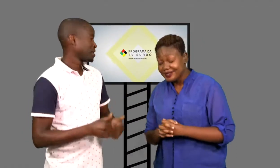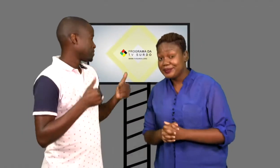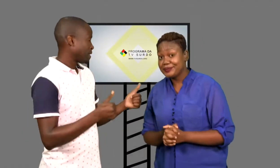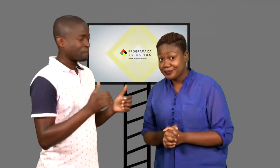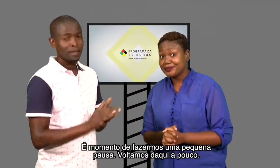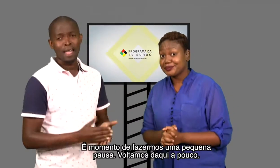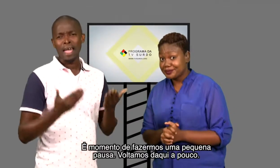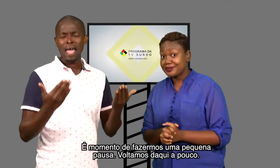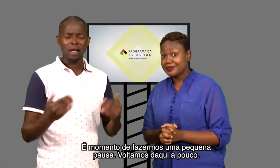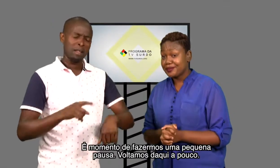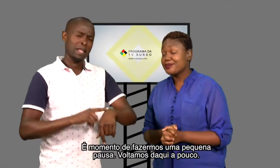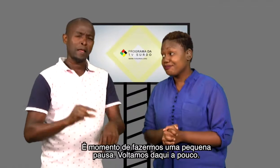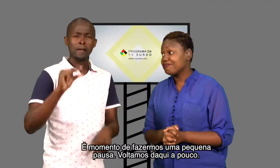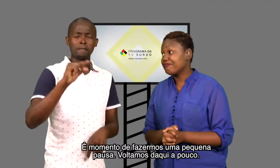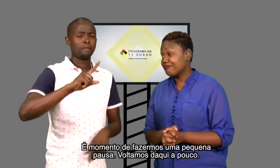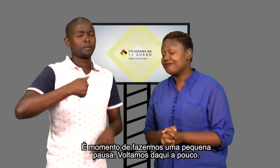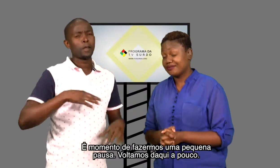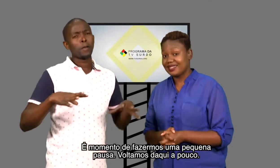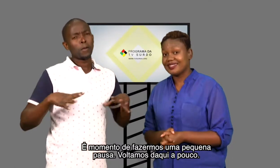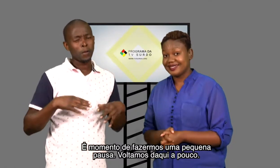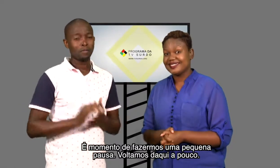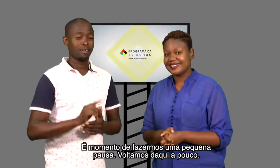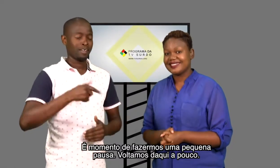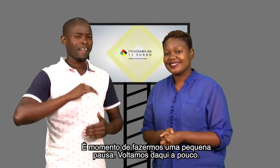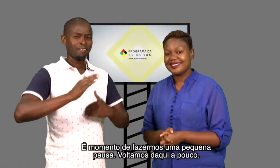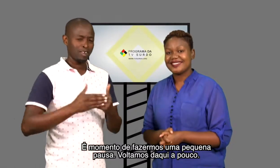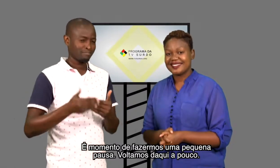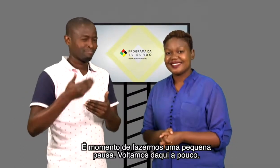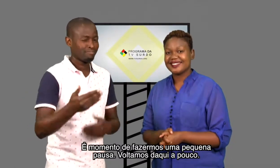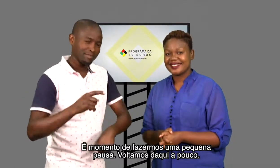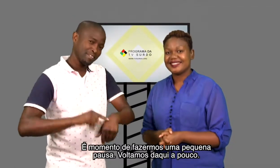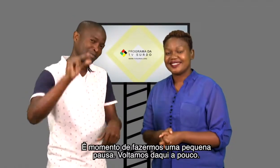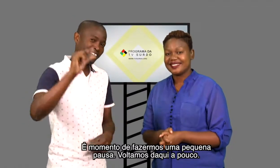É momento de fazermos uma pequena pausa. Voltamos daqui a pouco.